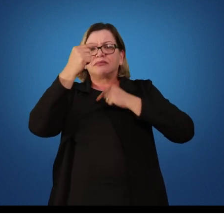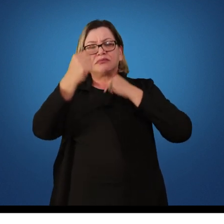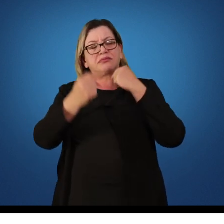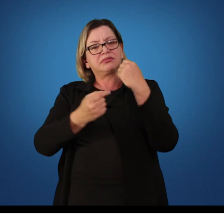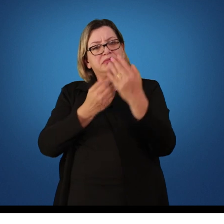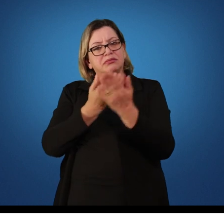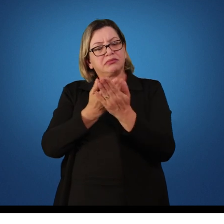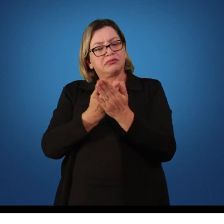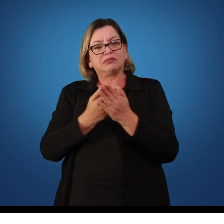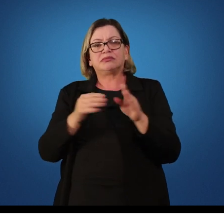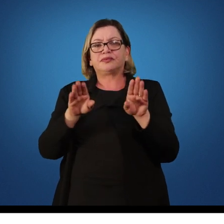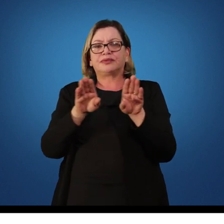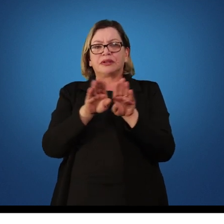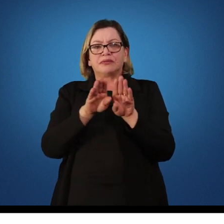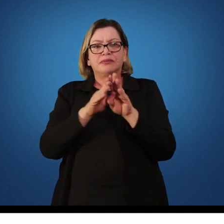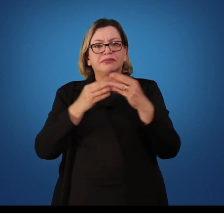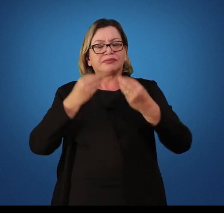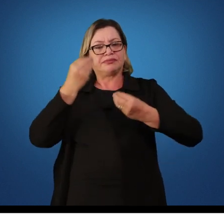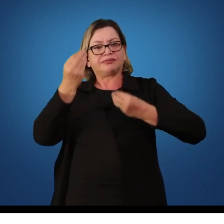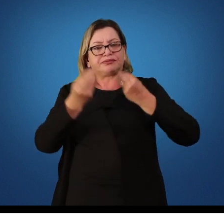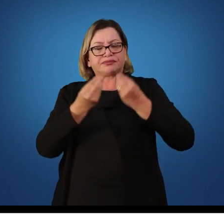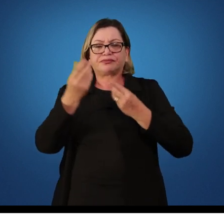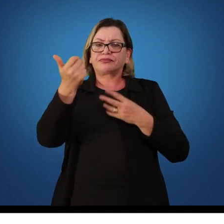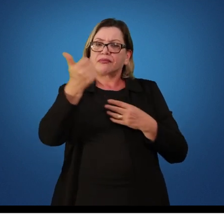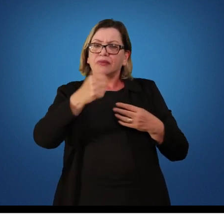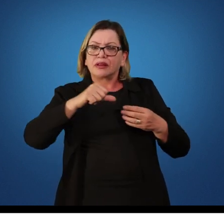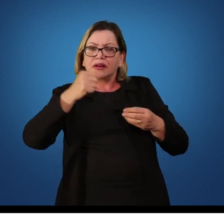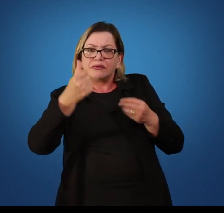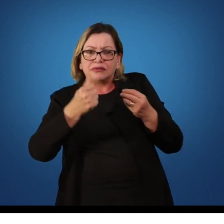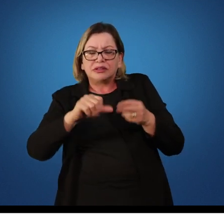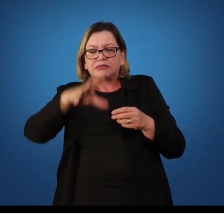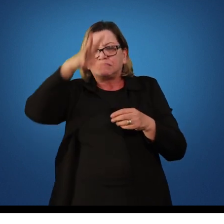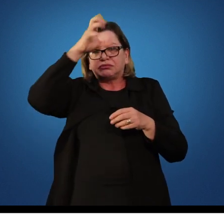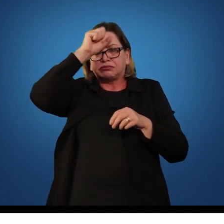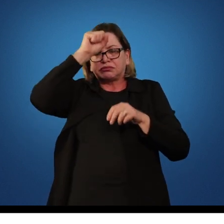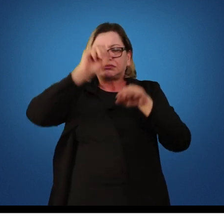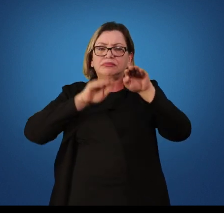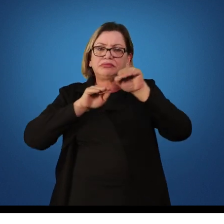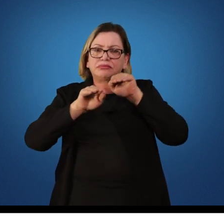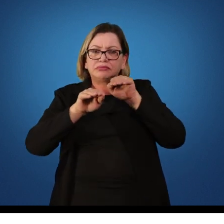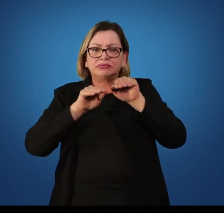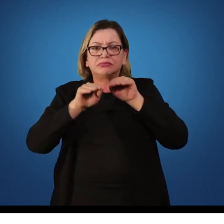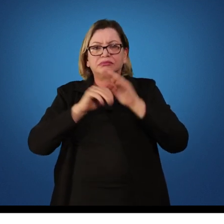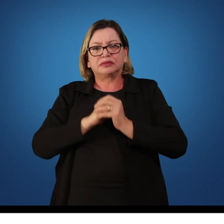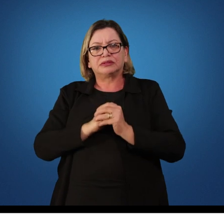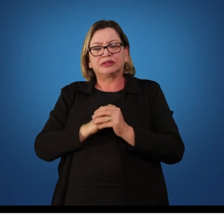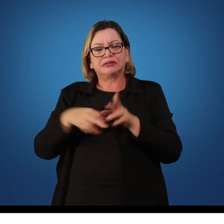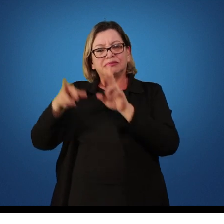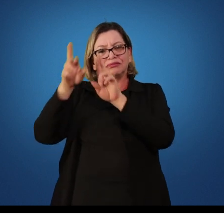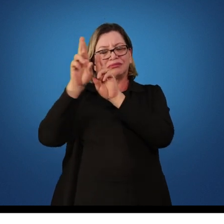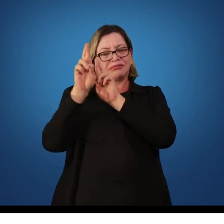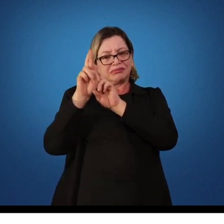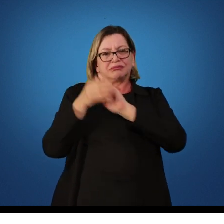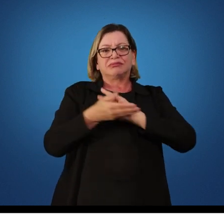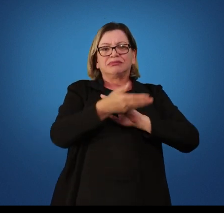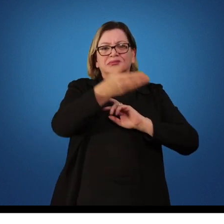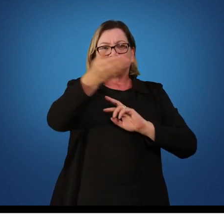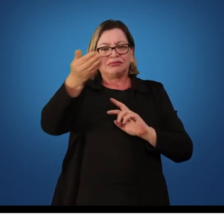forma que a gente tem de avaliar esse processo de aprendizagem motora. Espero que vocês tenham compreendido